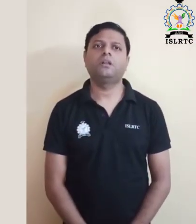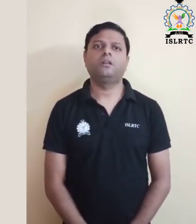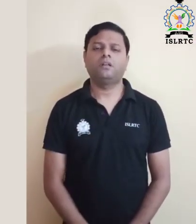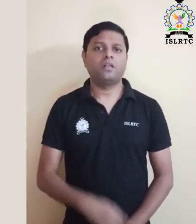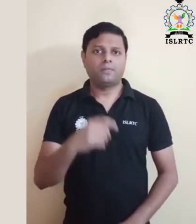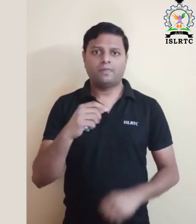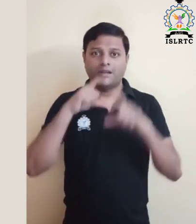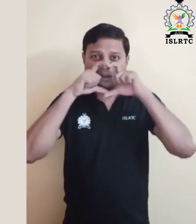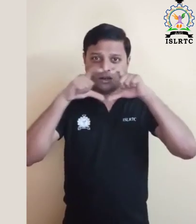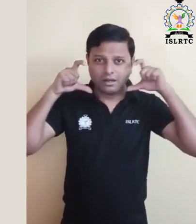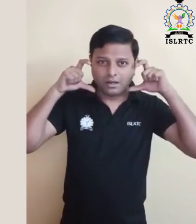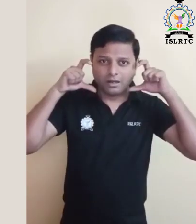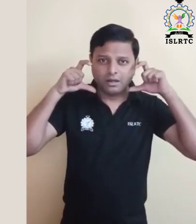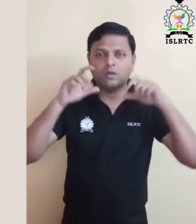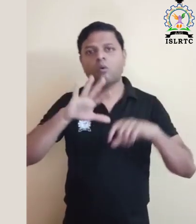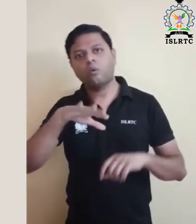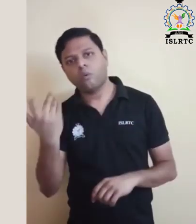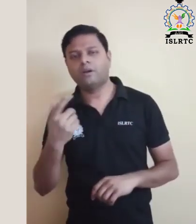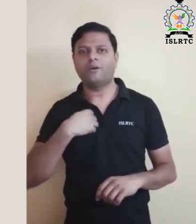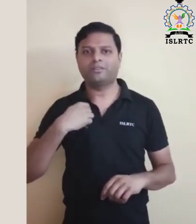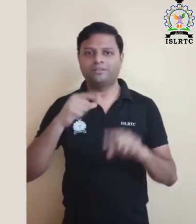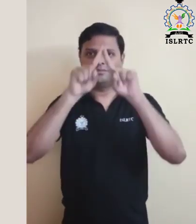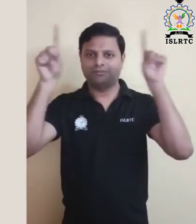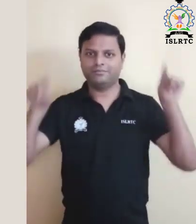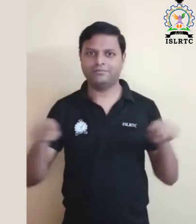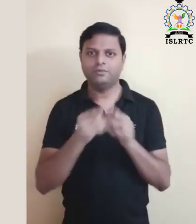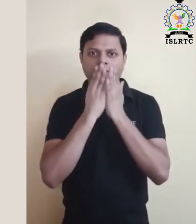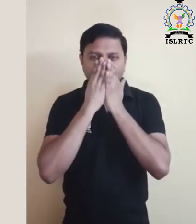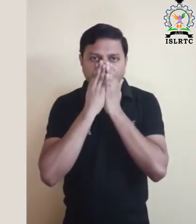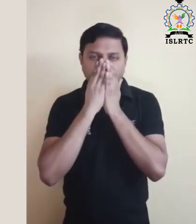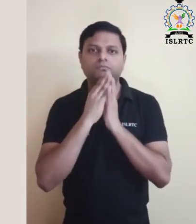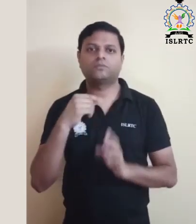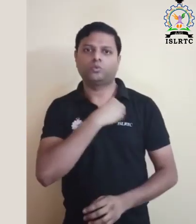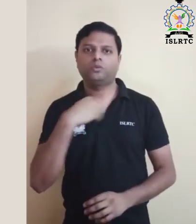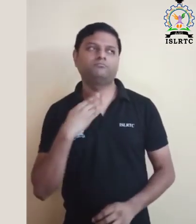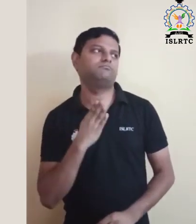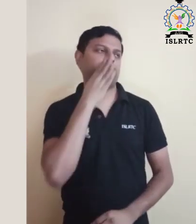डोक्टर से मिलने के दोरान अपने मूव और नाक को ढखने के लिए मास्क पे कपड़े का प्रयोग करें